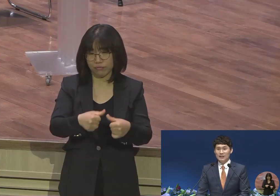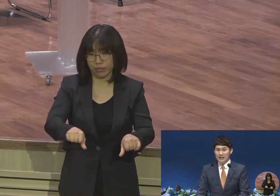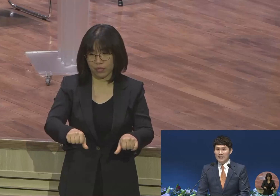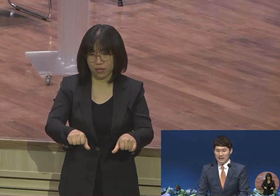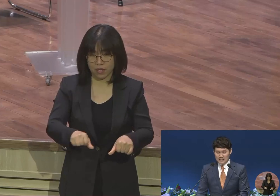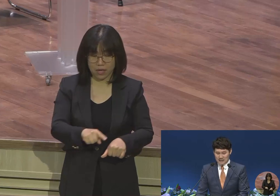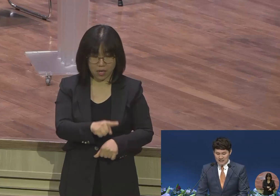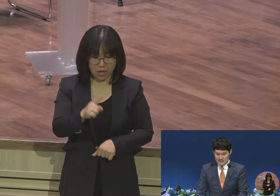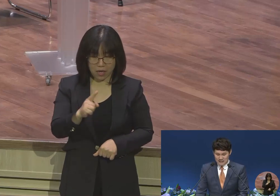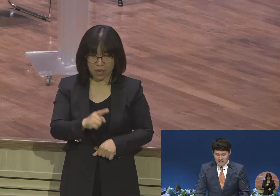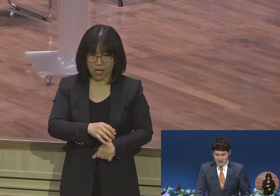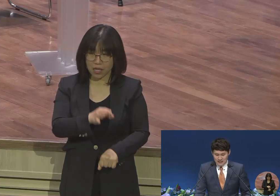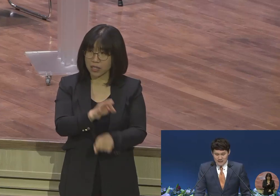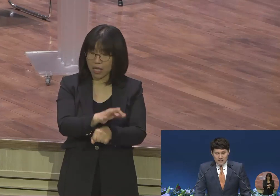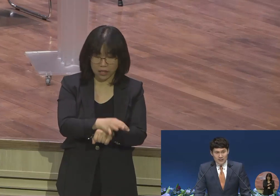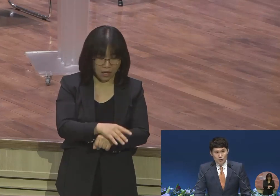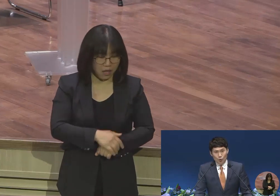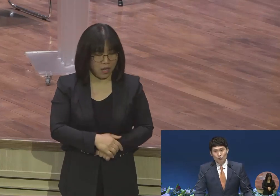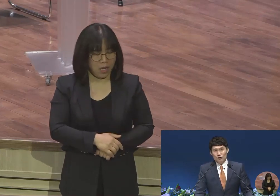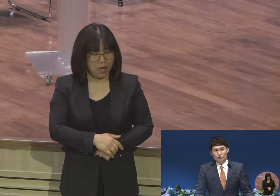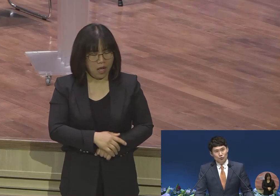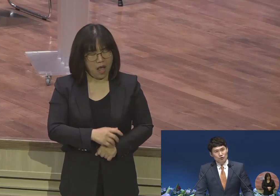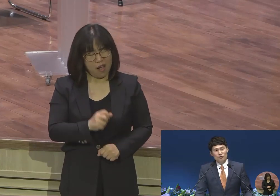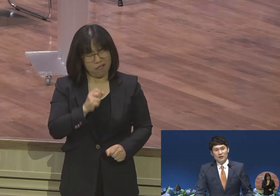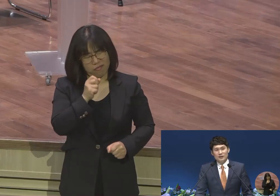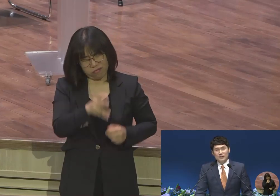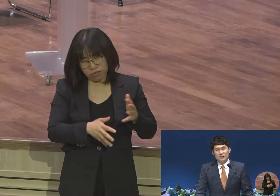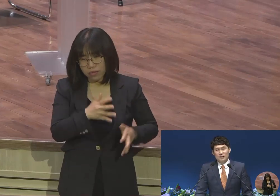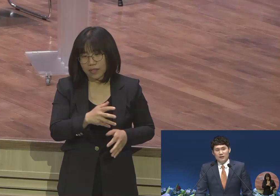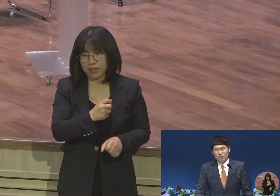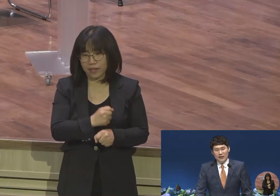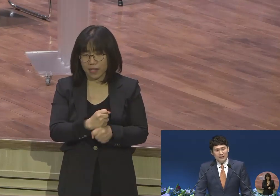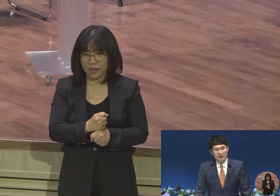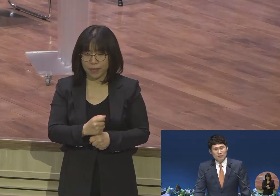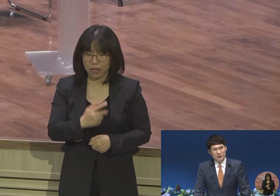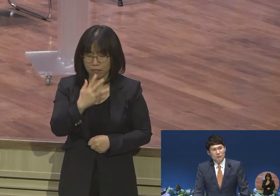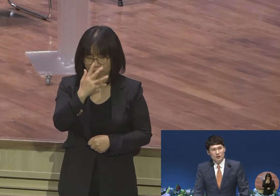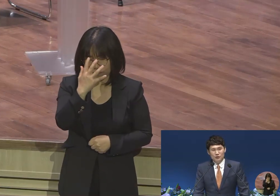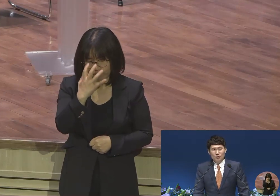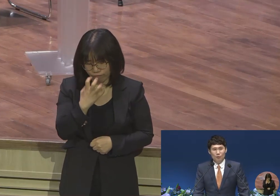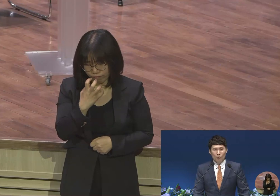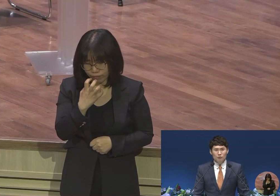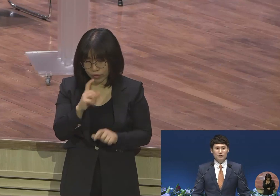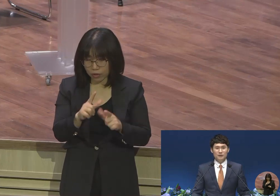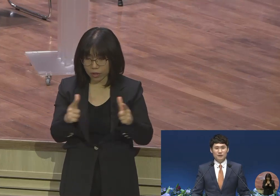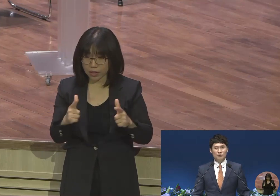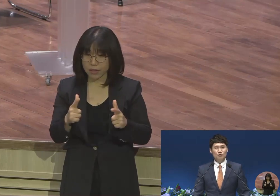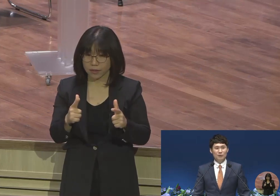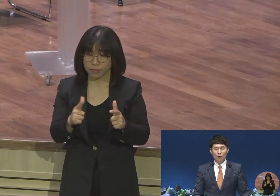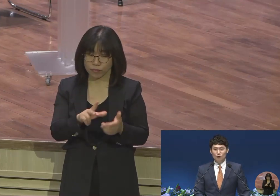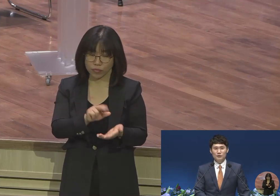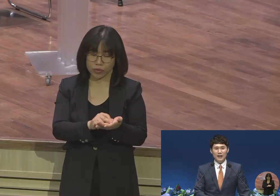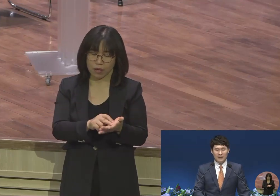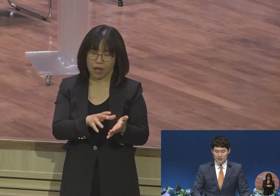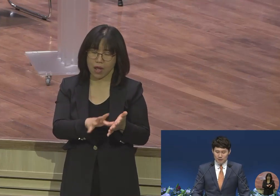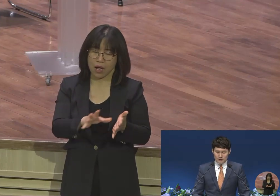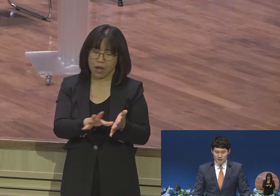난리가 나니까 그러다가 조울증, 우울증까지 상담, 심리, 치료 모든 것을 전국에 모든 것을 다 다녀봤지만